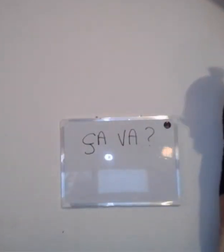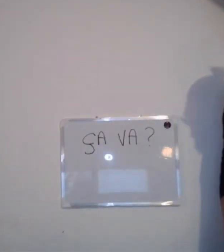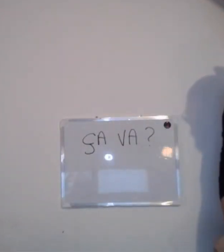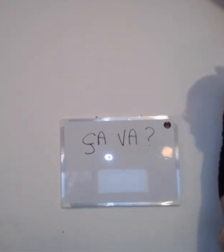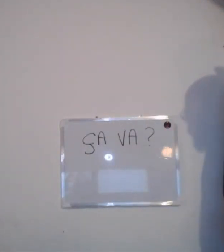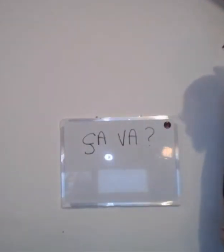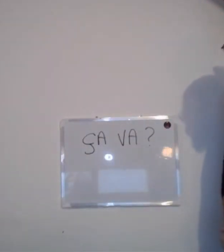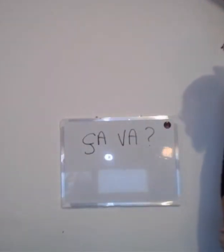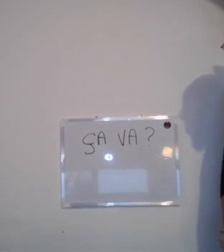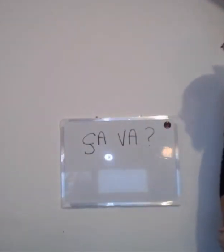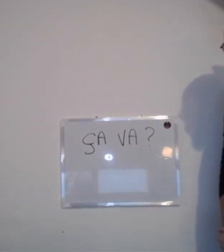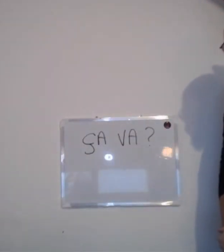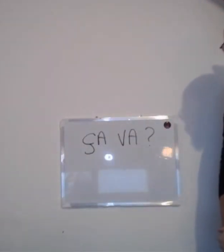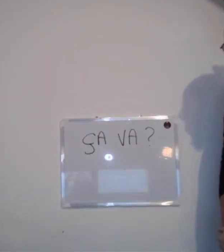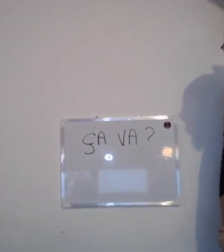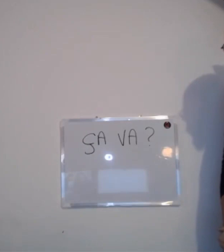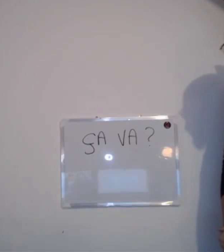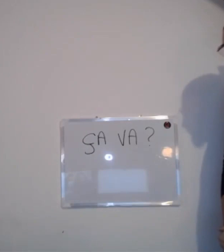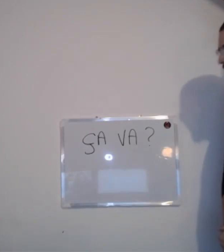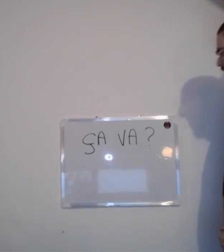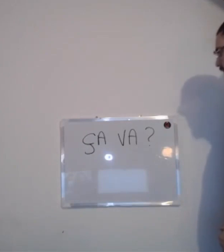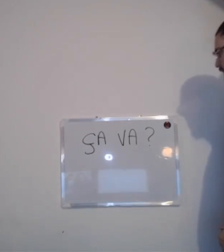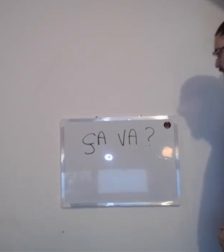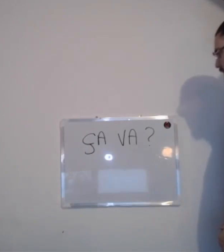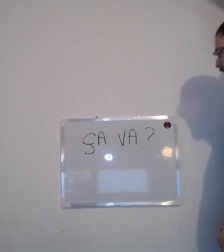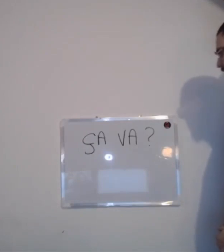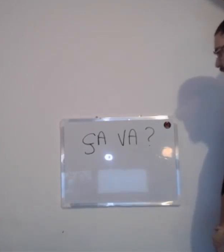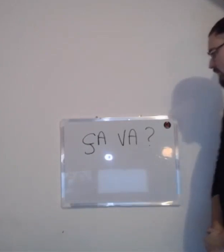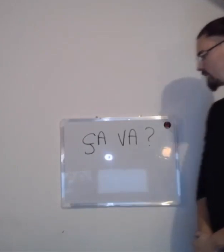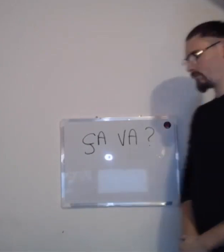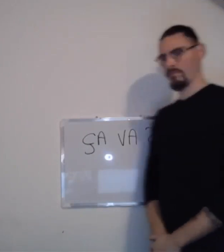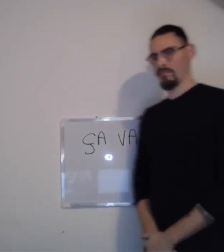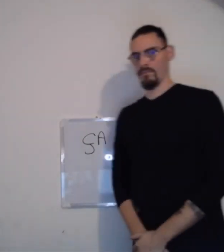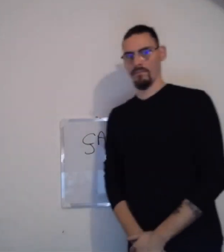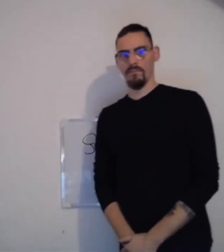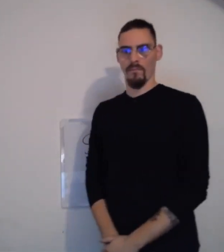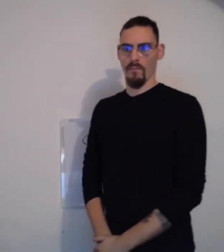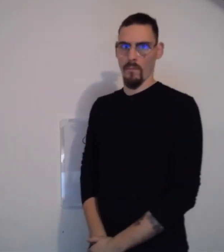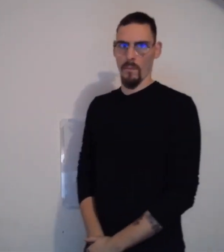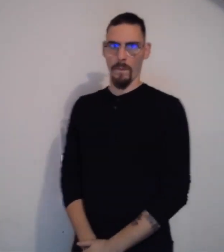Voilà. Donc là, j'ai réécrit le mot « ça va ».